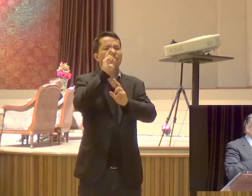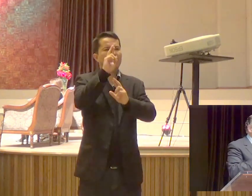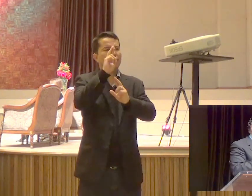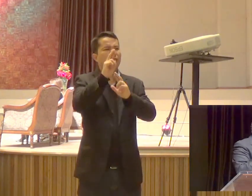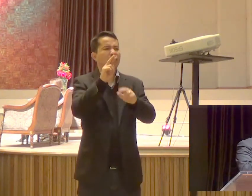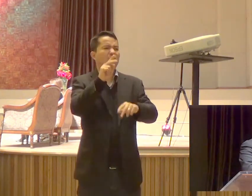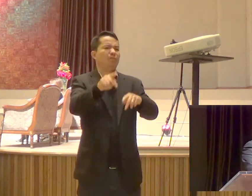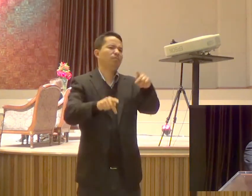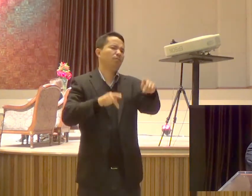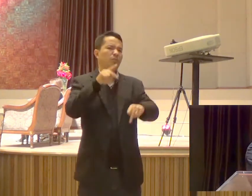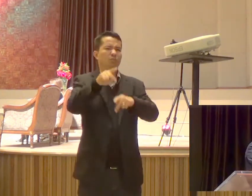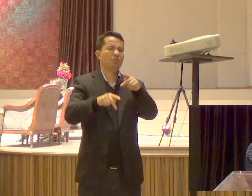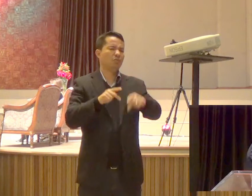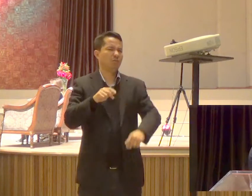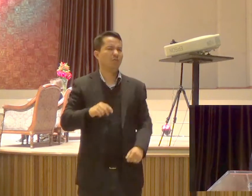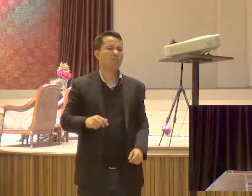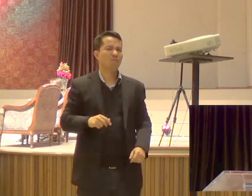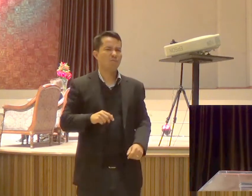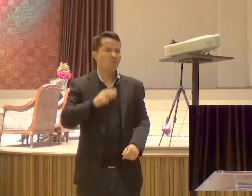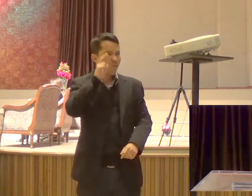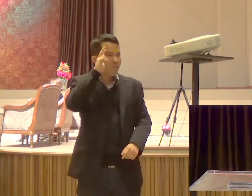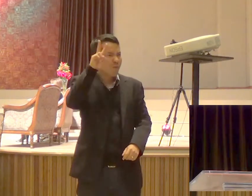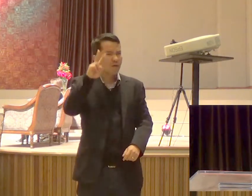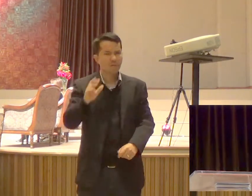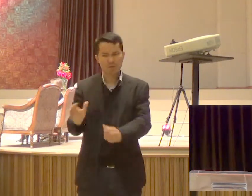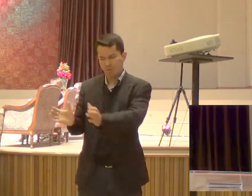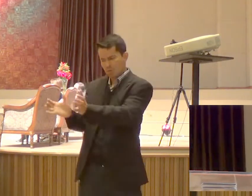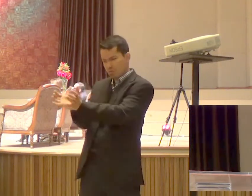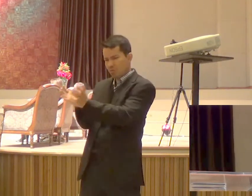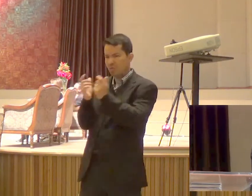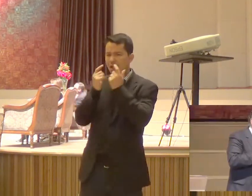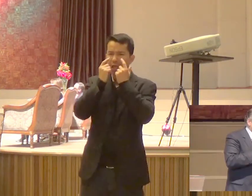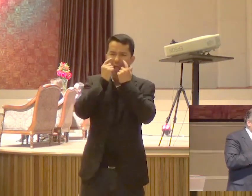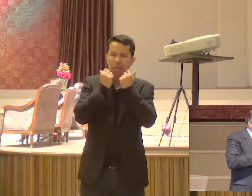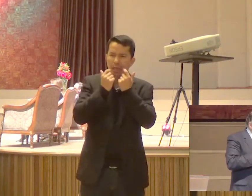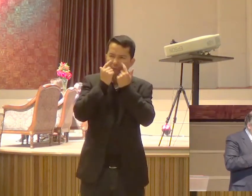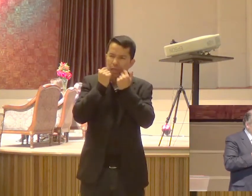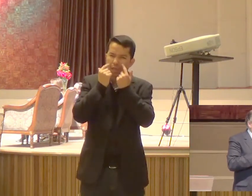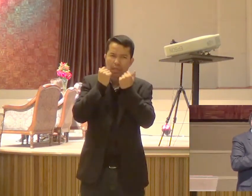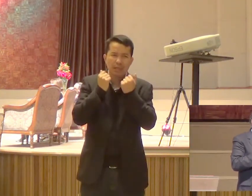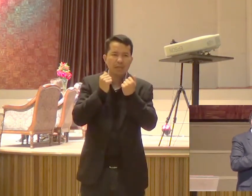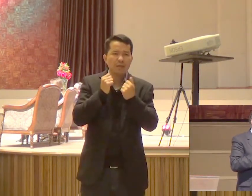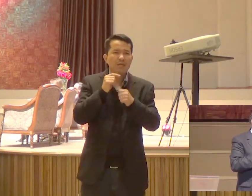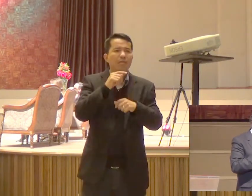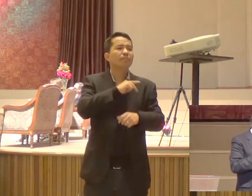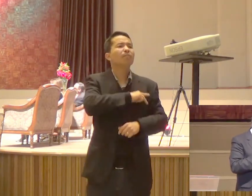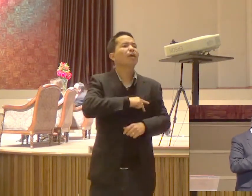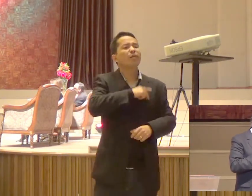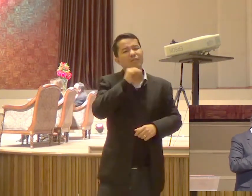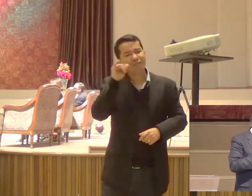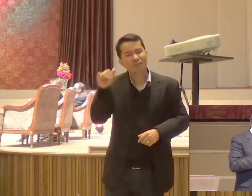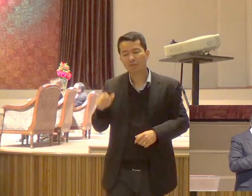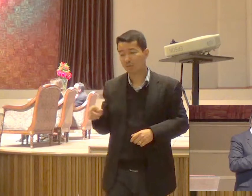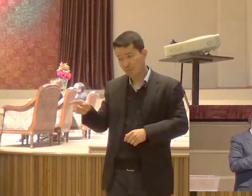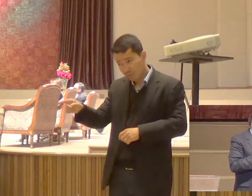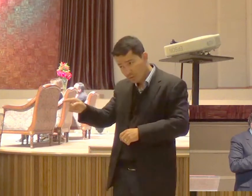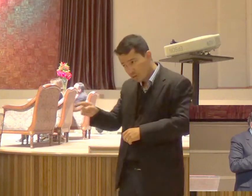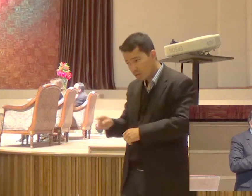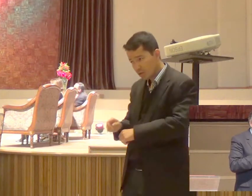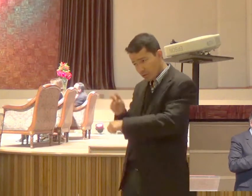O povo estava ali chorando O Paulo diz Irmãos Vigiem Os lobos estão chegando